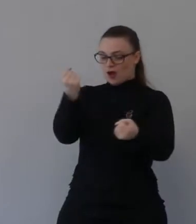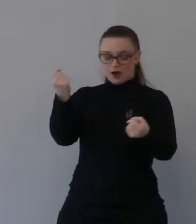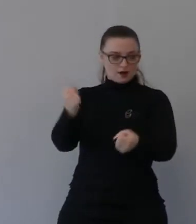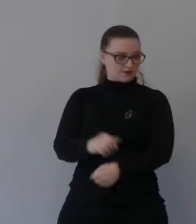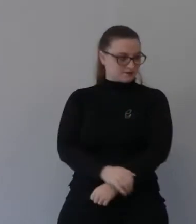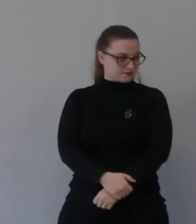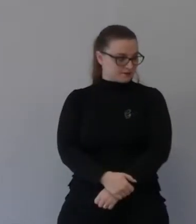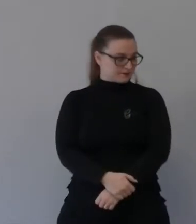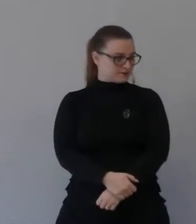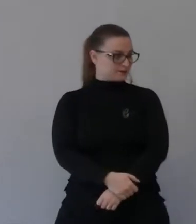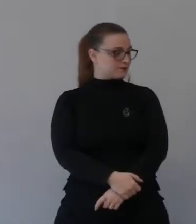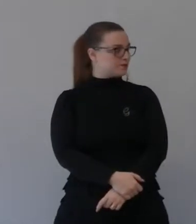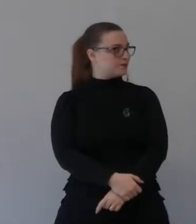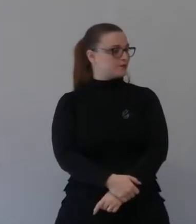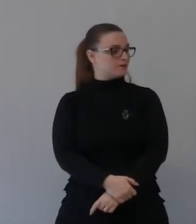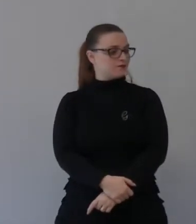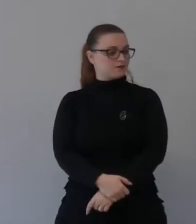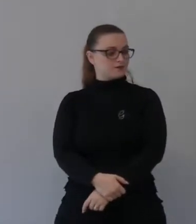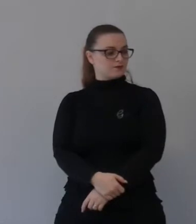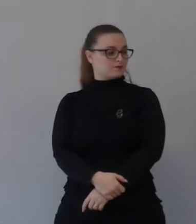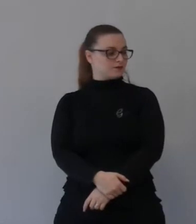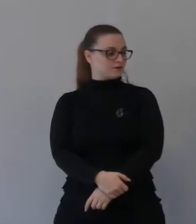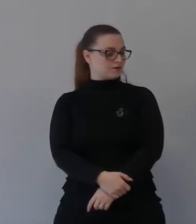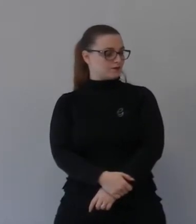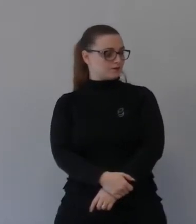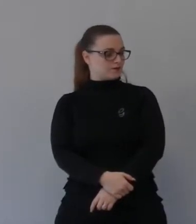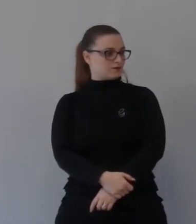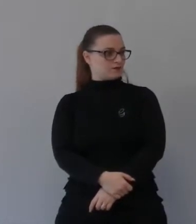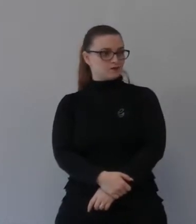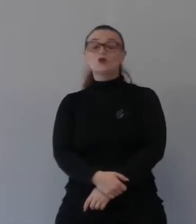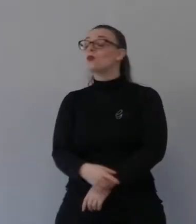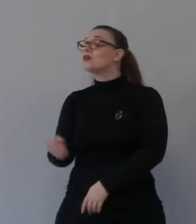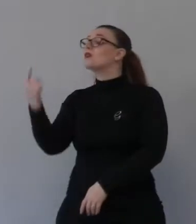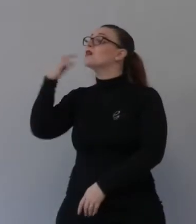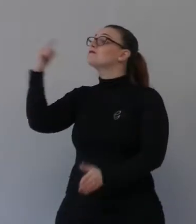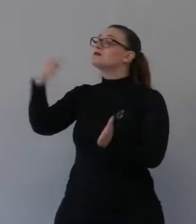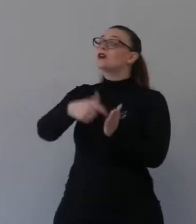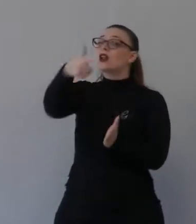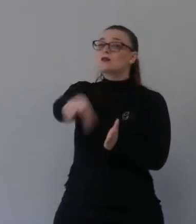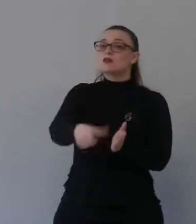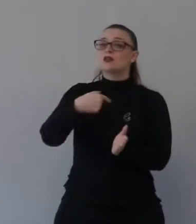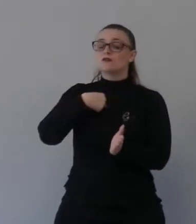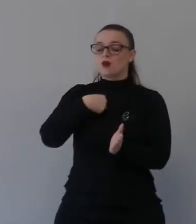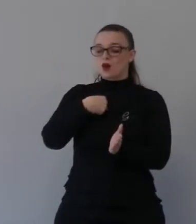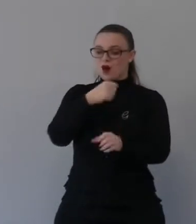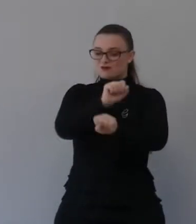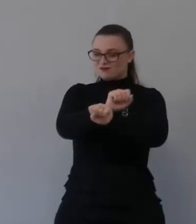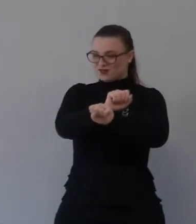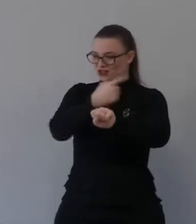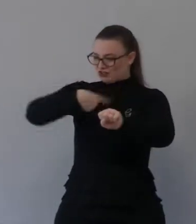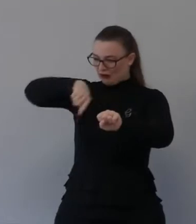causa della prigione che deliberatamente abbiamo scelto di praticare tramite il peccato